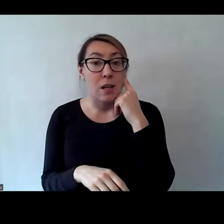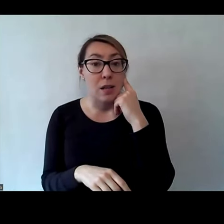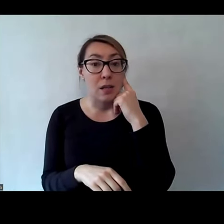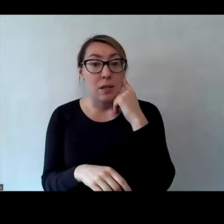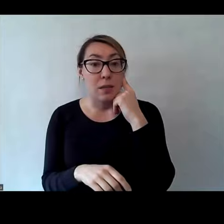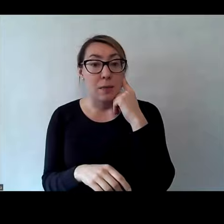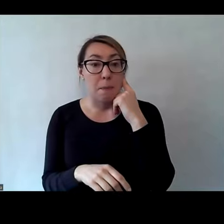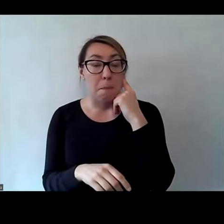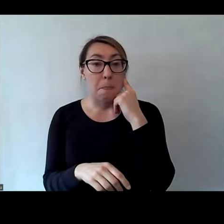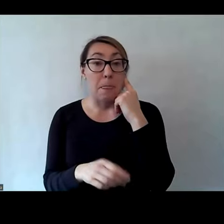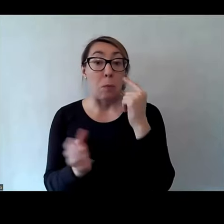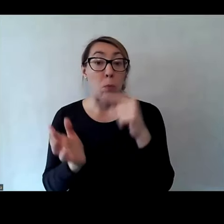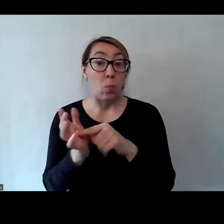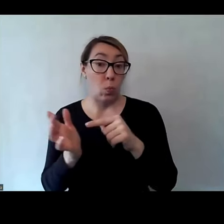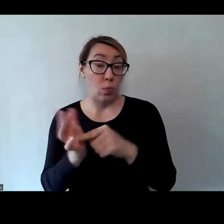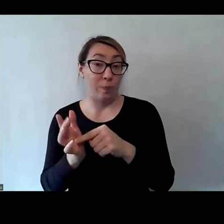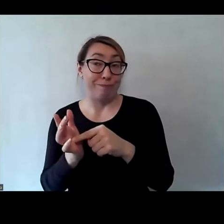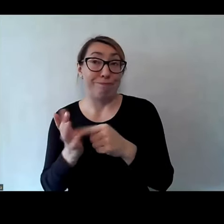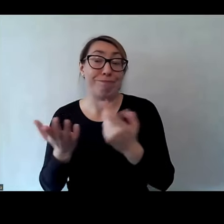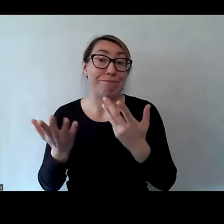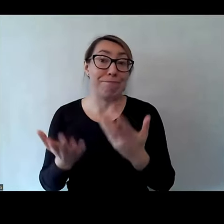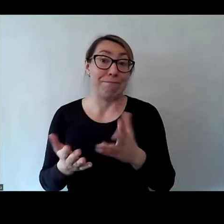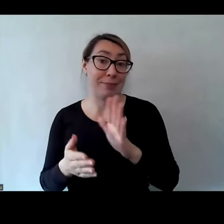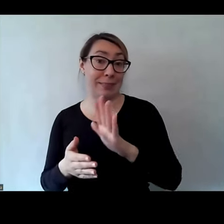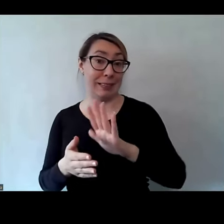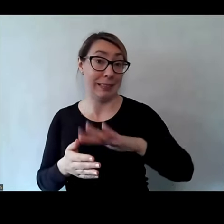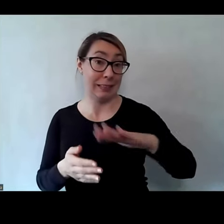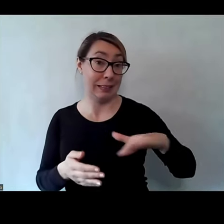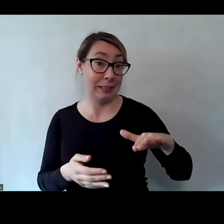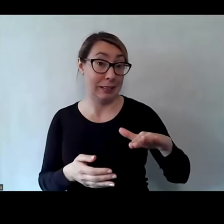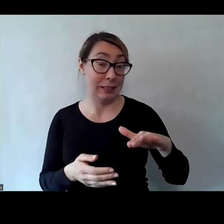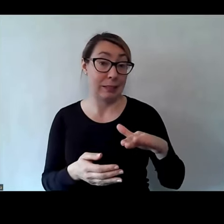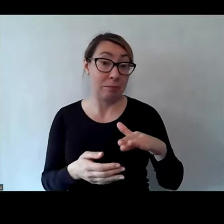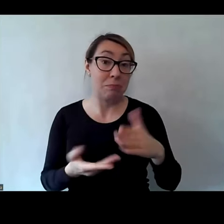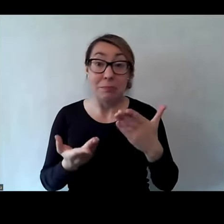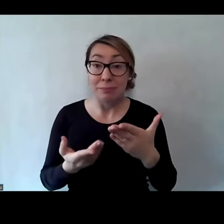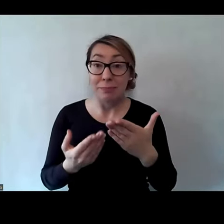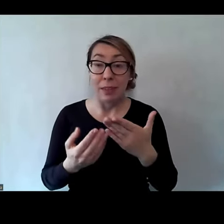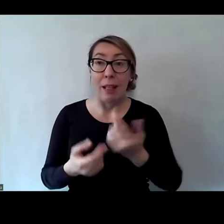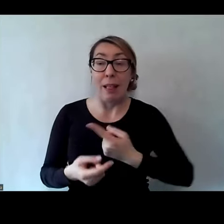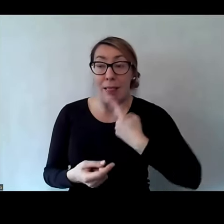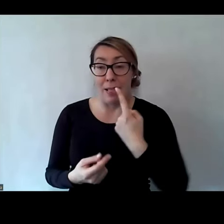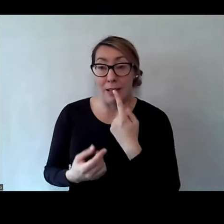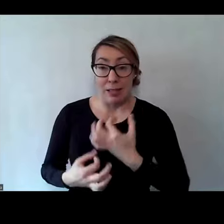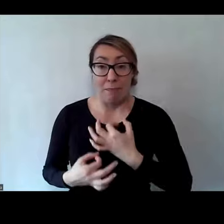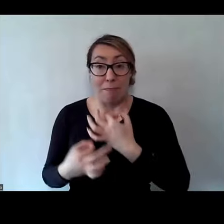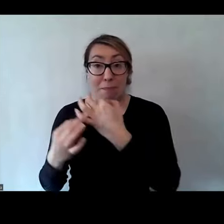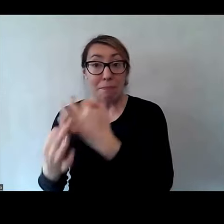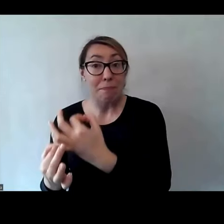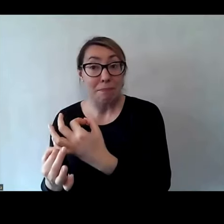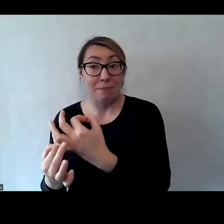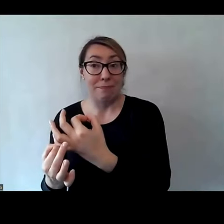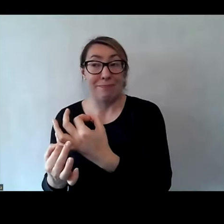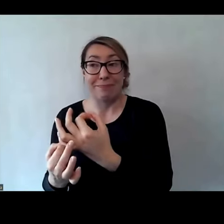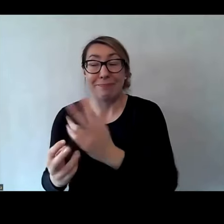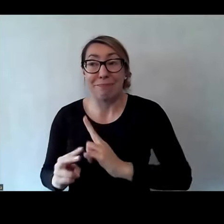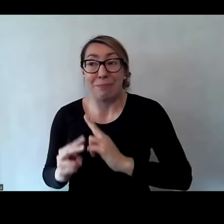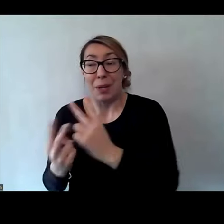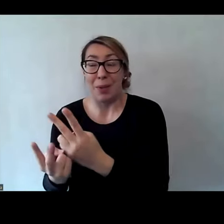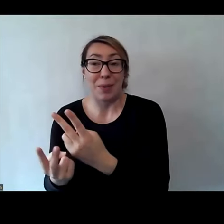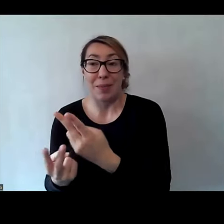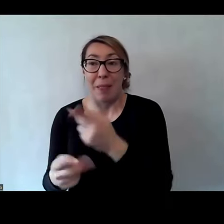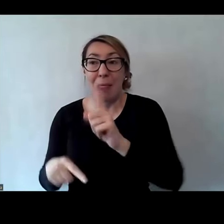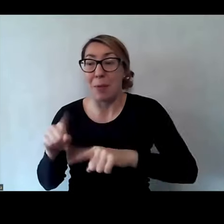w którym niekoniecznie przekazuje się język, który byłby dla nich naturalny. i właśnie...